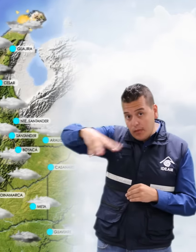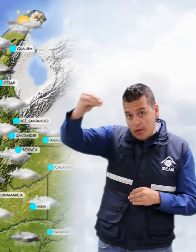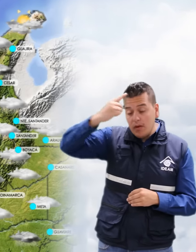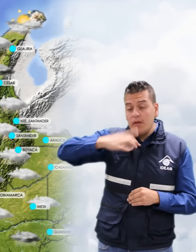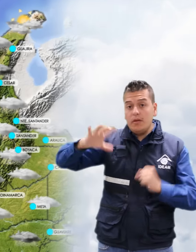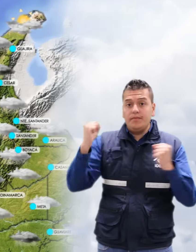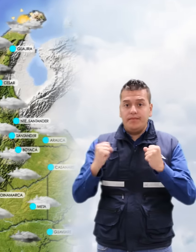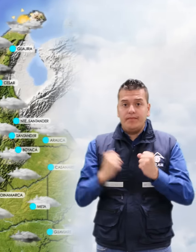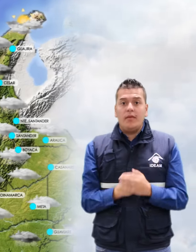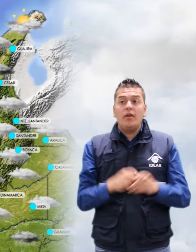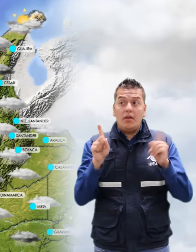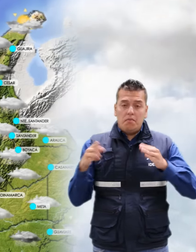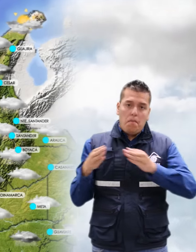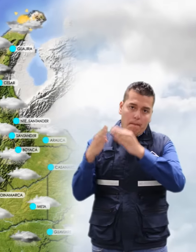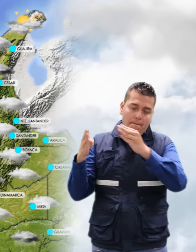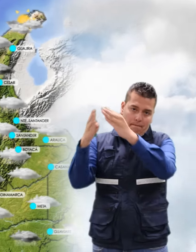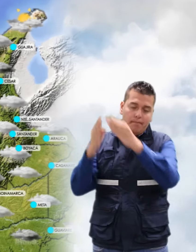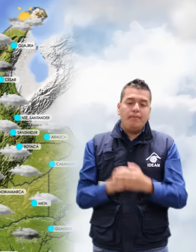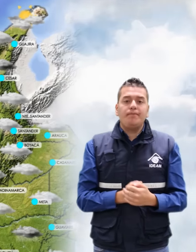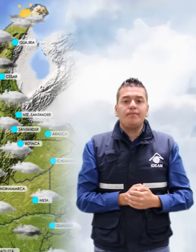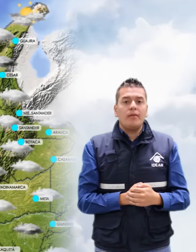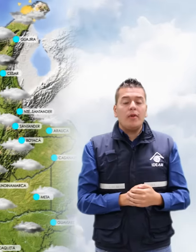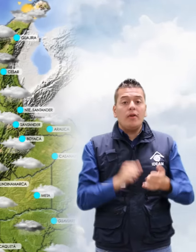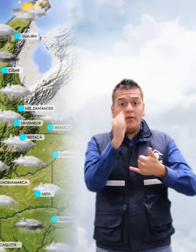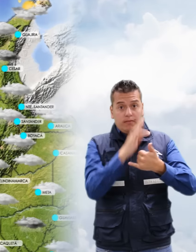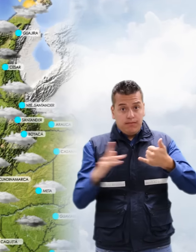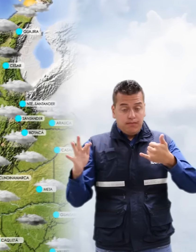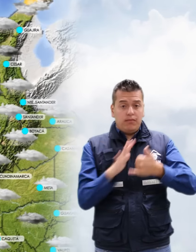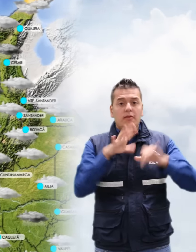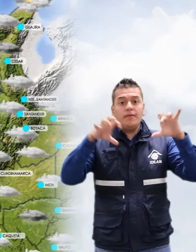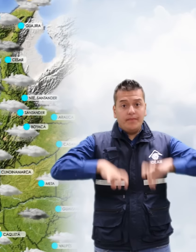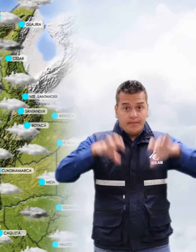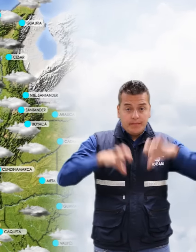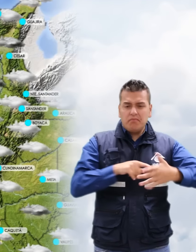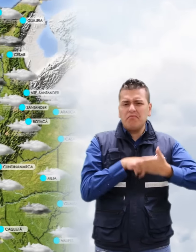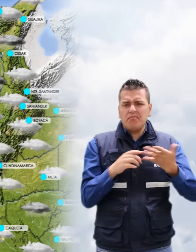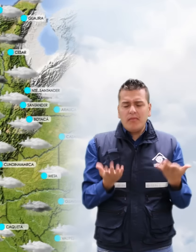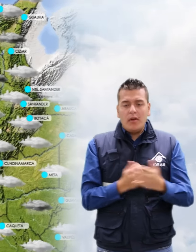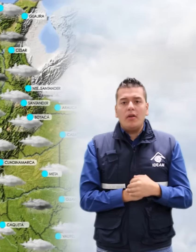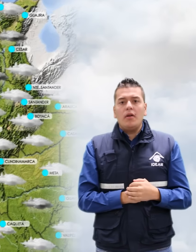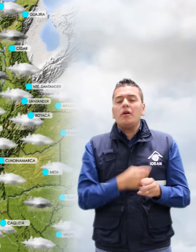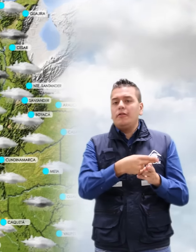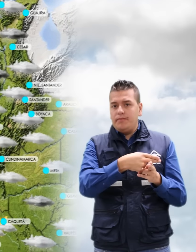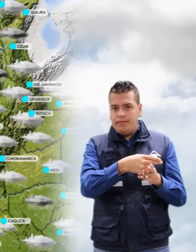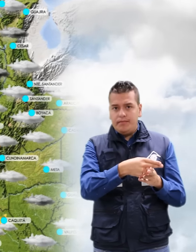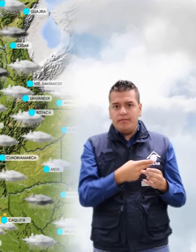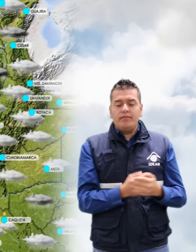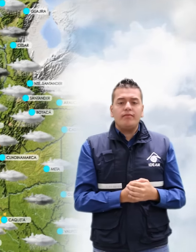y sus inmediaciones. En la región Pacífica, las lluvias más significativas se prevén al sur de